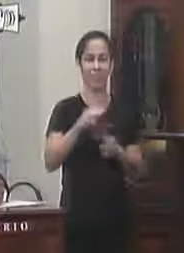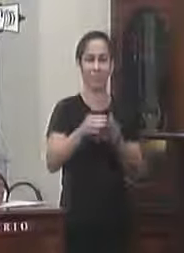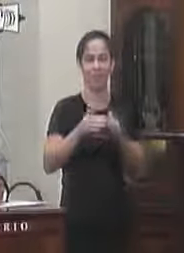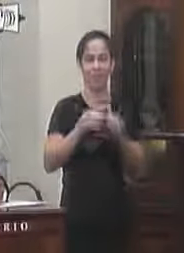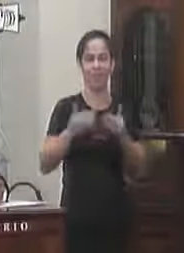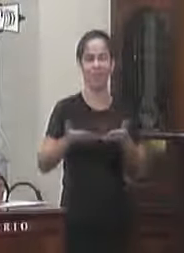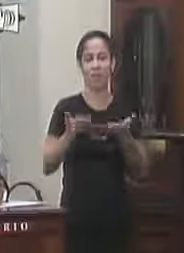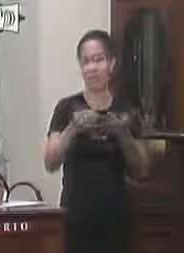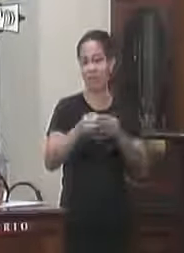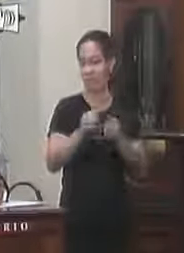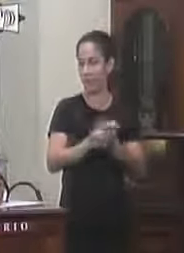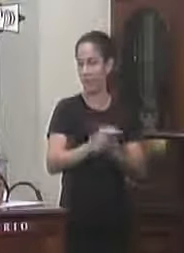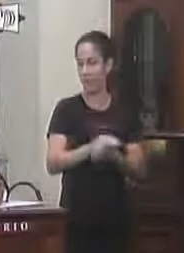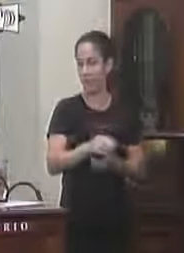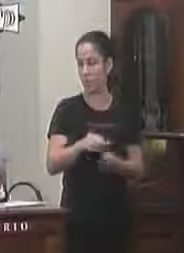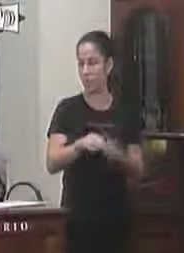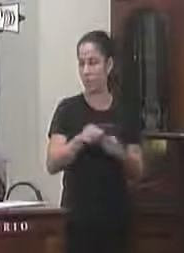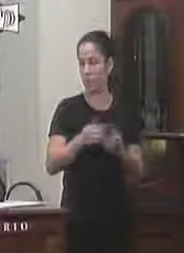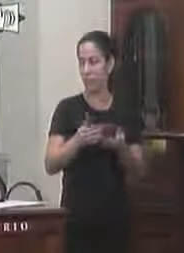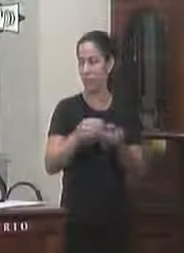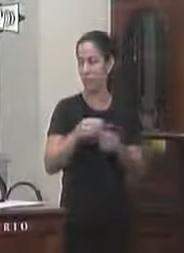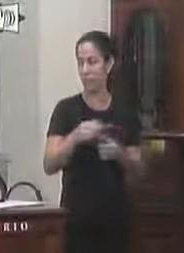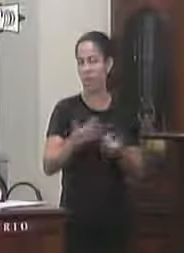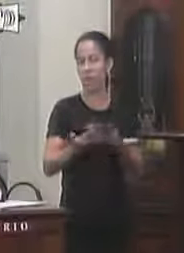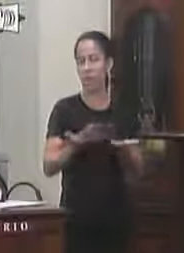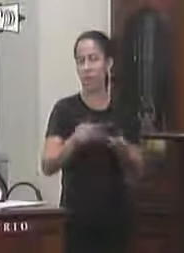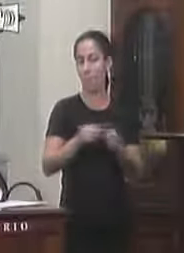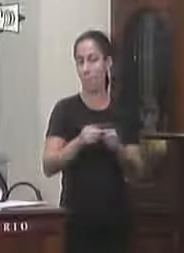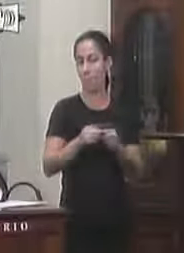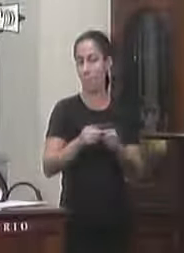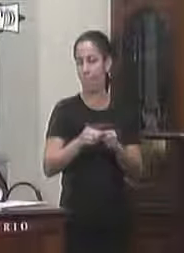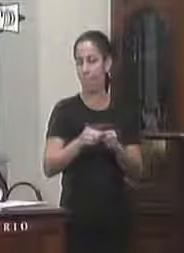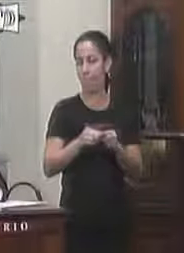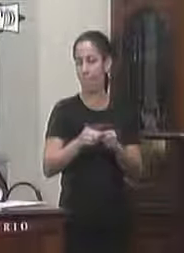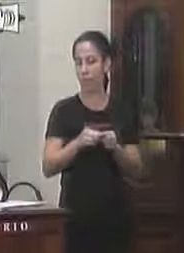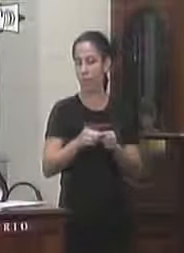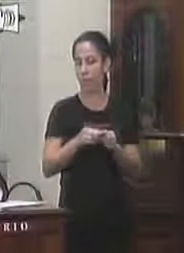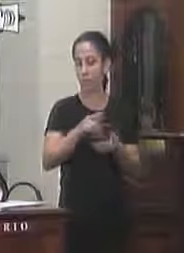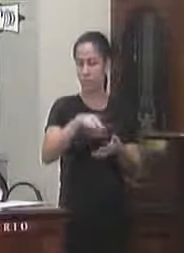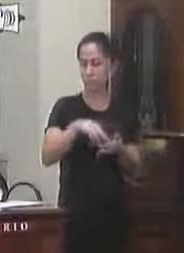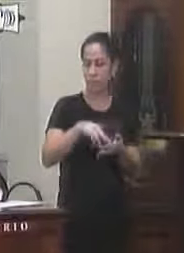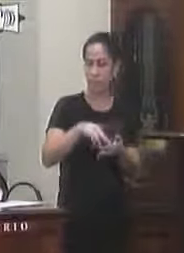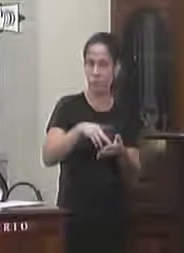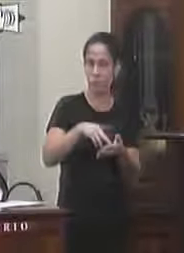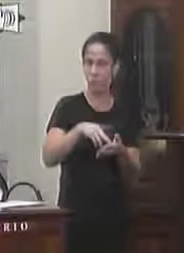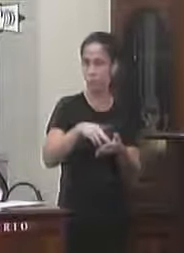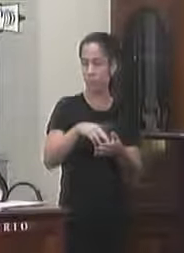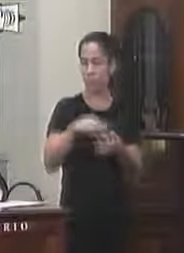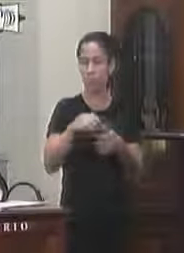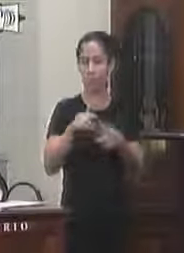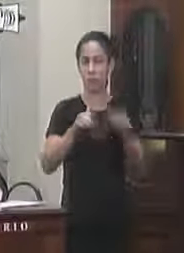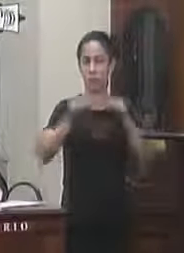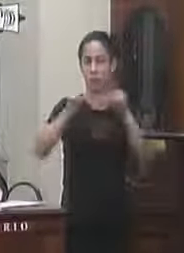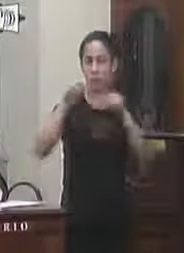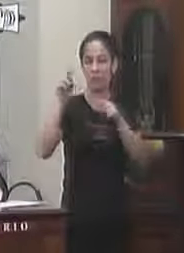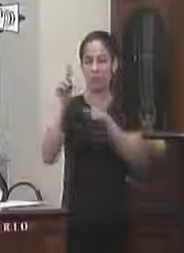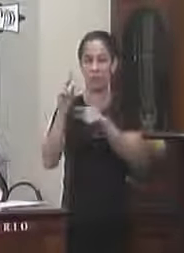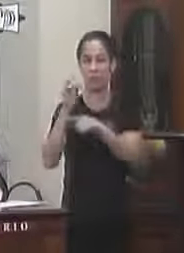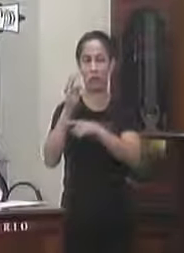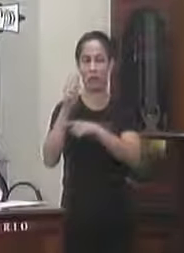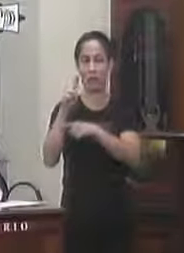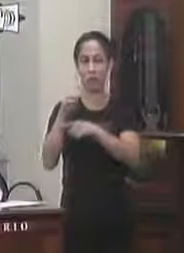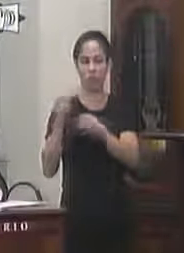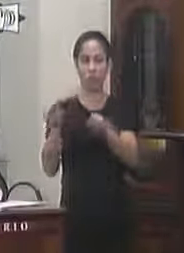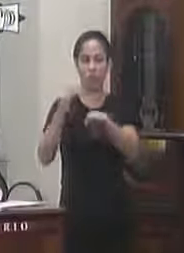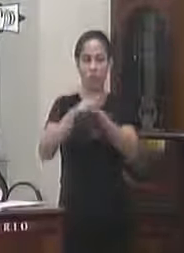regimental requer a vossa excelência o caminhamento do presente requerimento à emissora da TV Rio Sul solicitando a